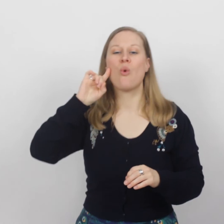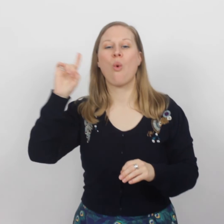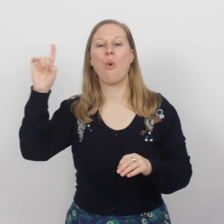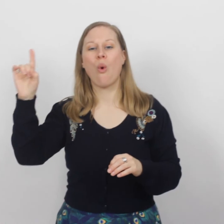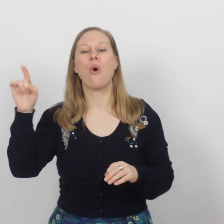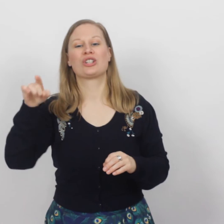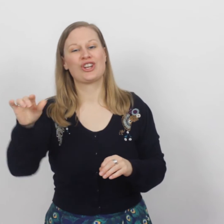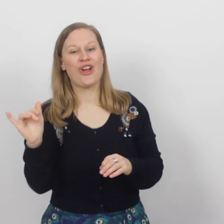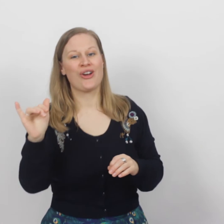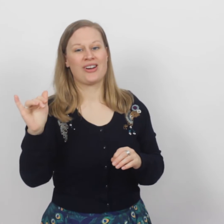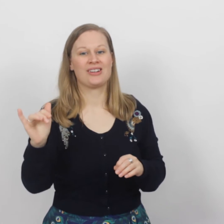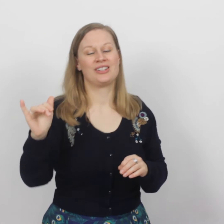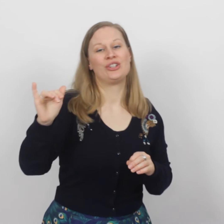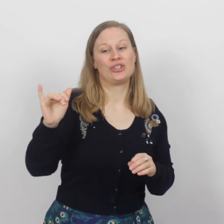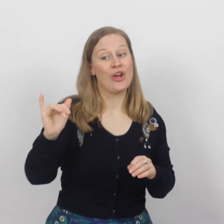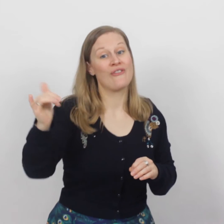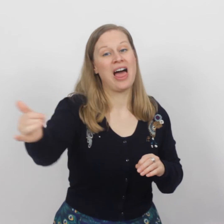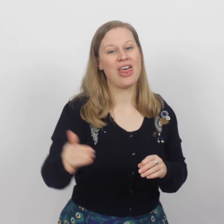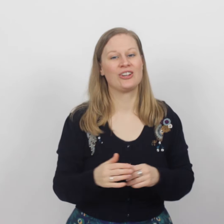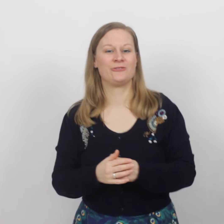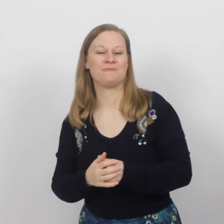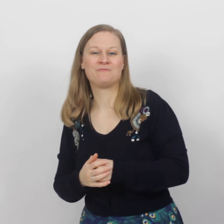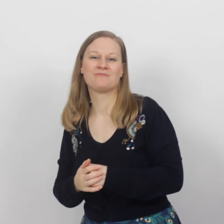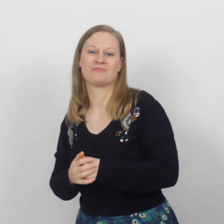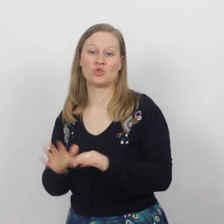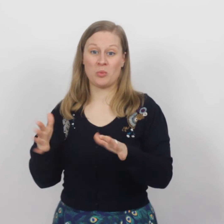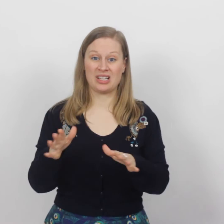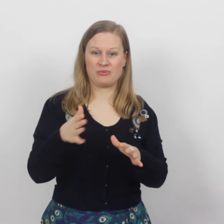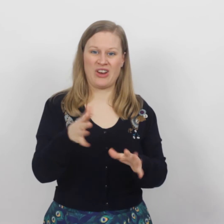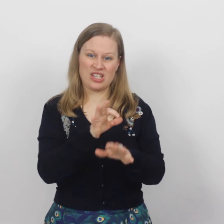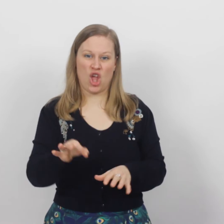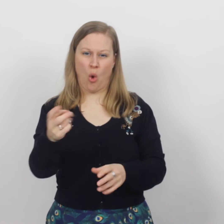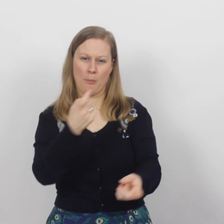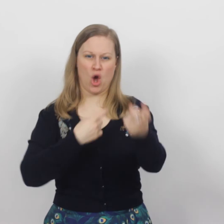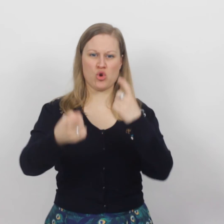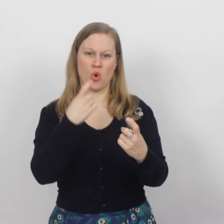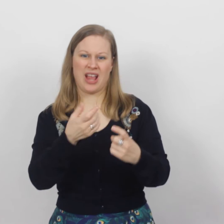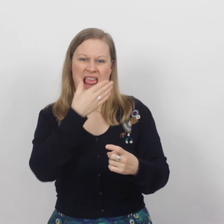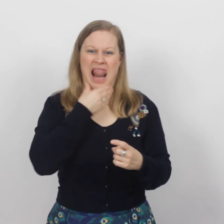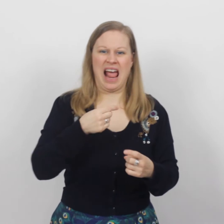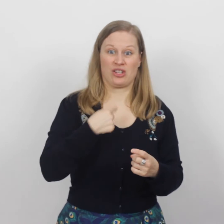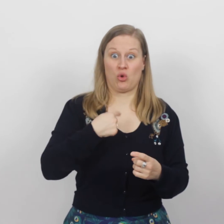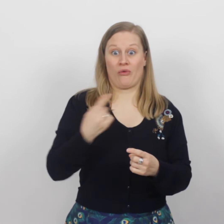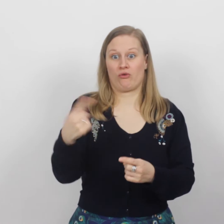hoort je wel Soms wordt de vreselijk op me geknort Lijkt het of ik